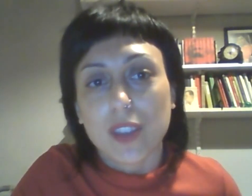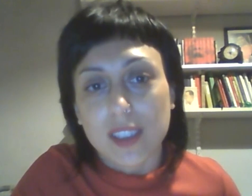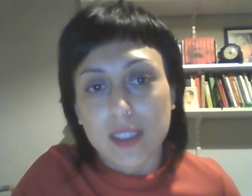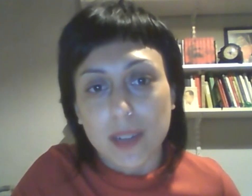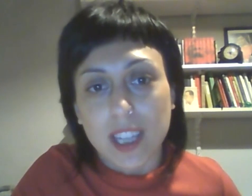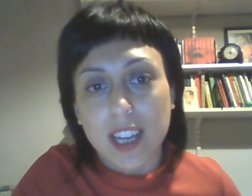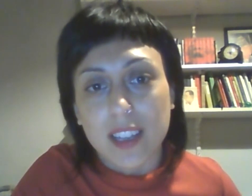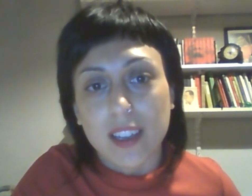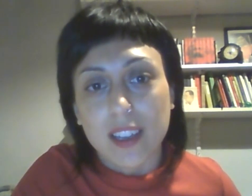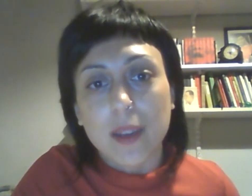accesibilidad